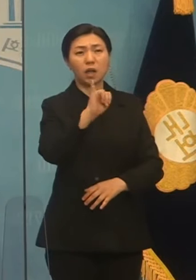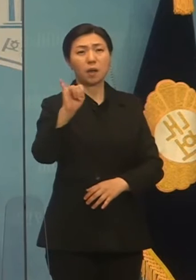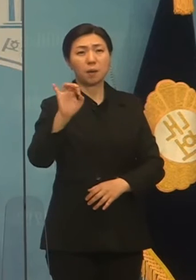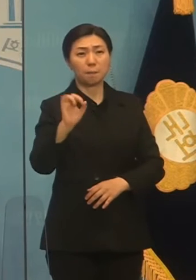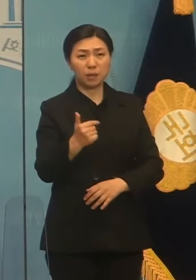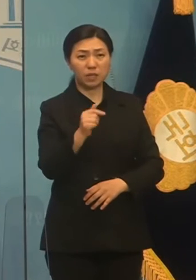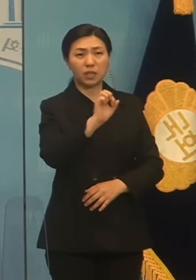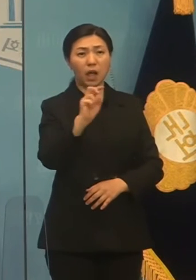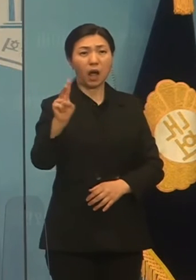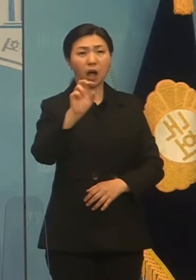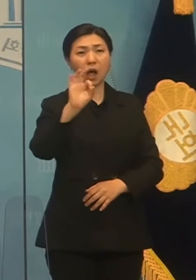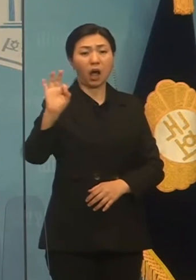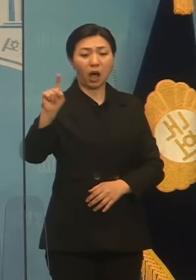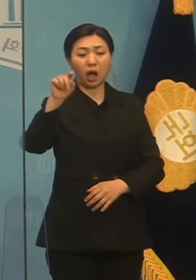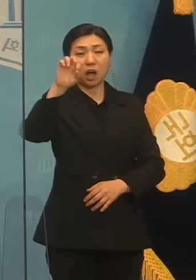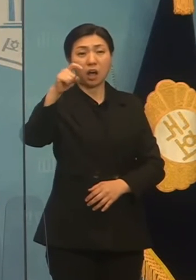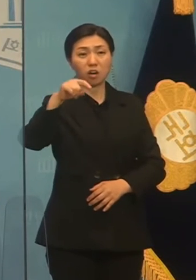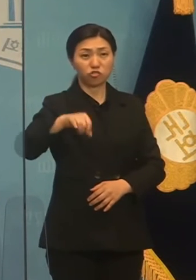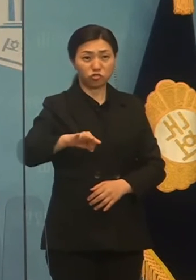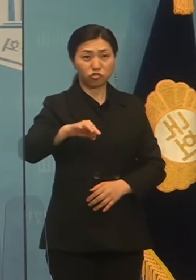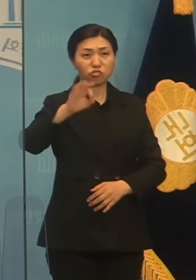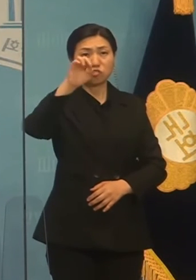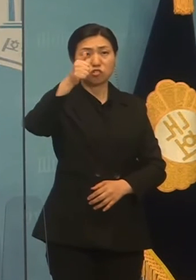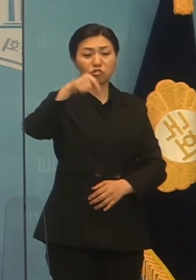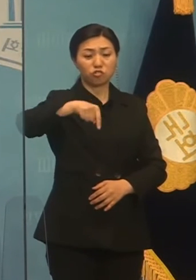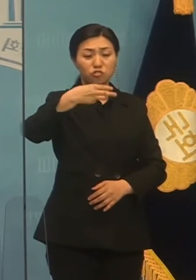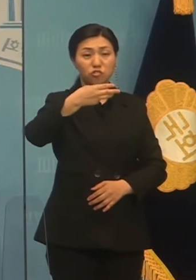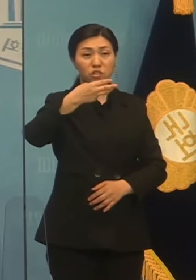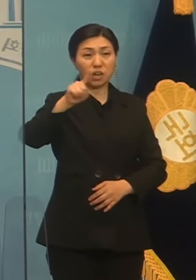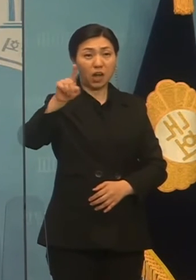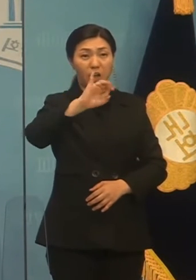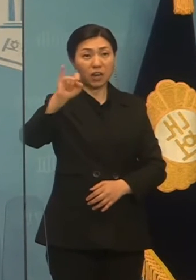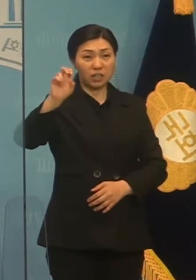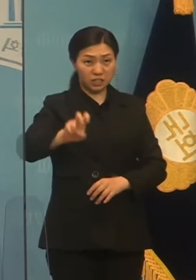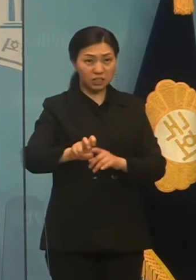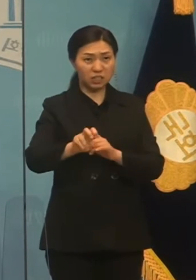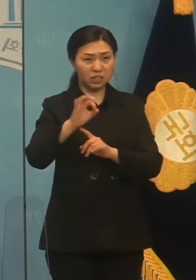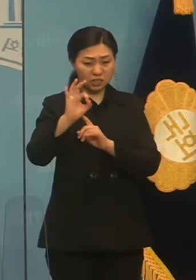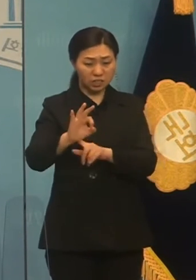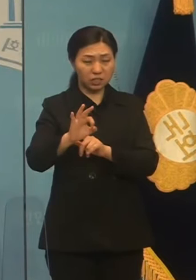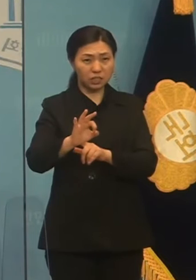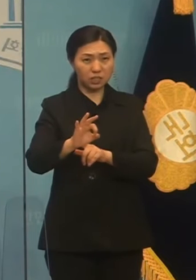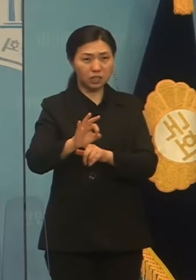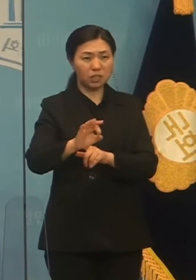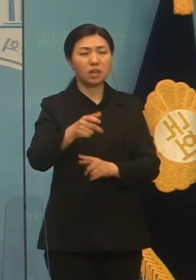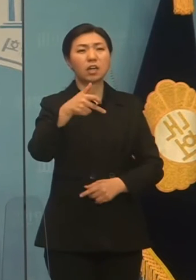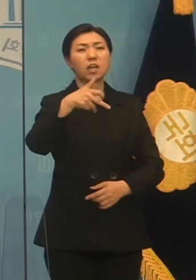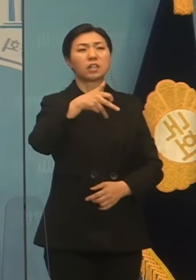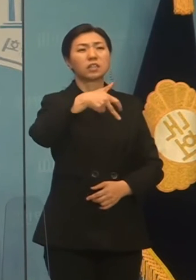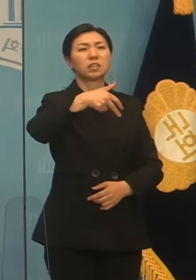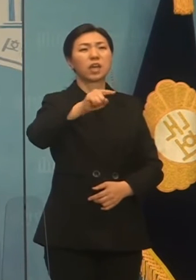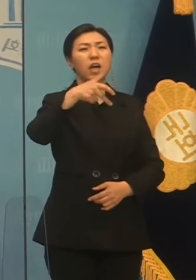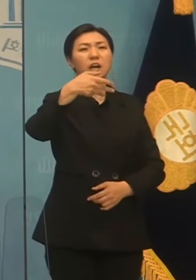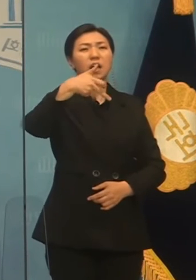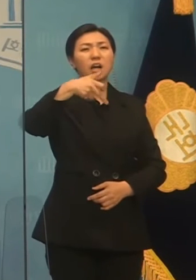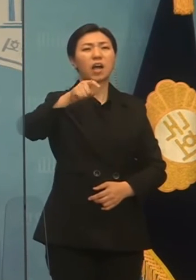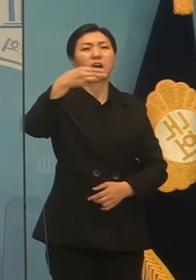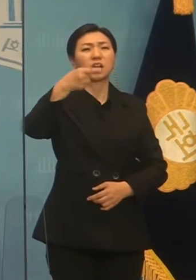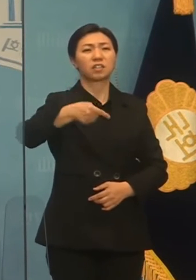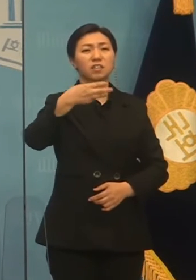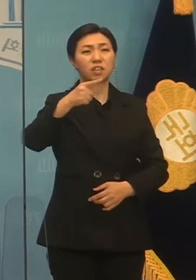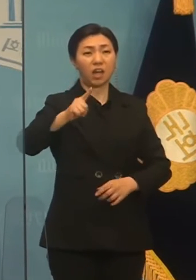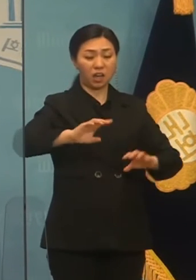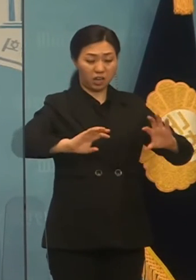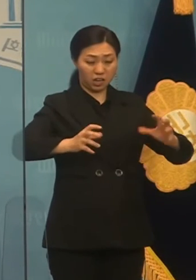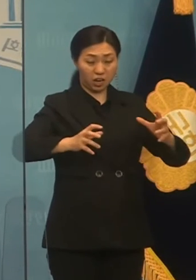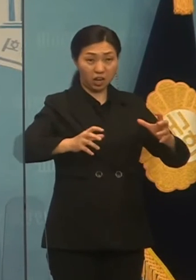최고사용관이 4월 24일 인도네시아 자칸산자로 인해 동남아시아 국가연합 정상회담에